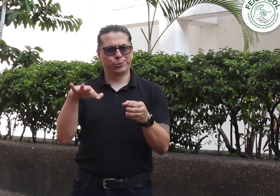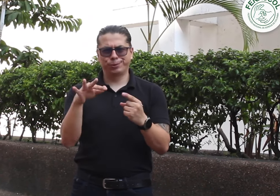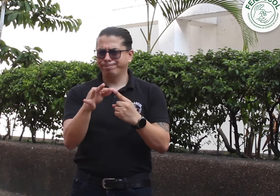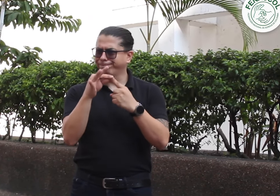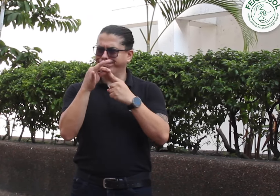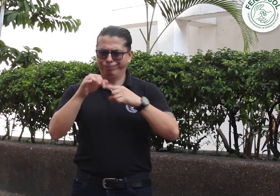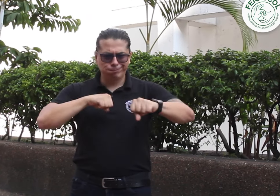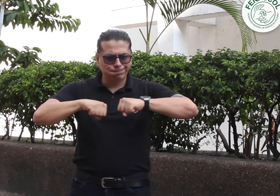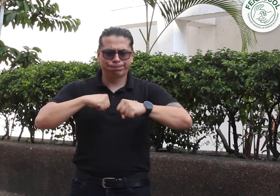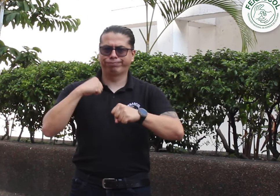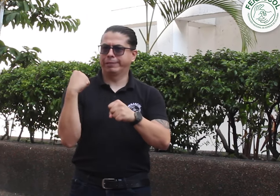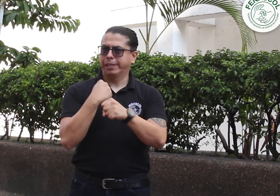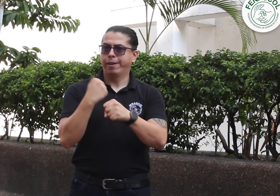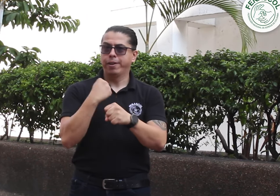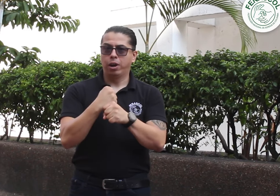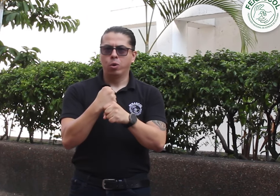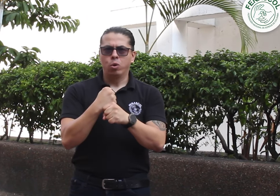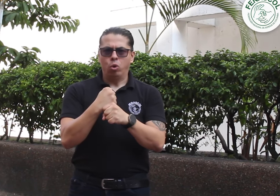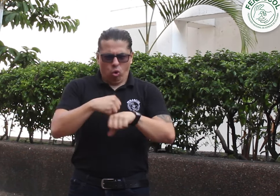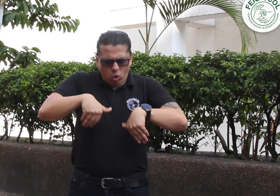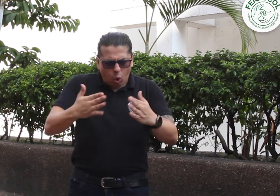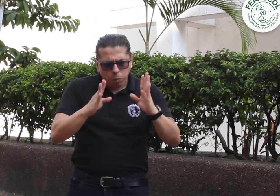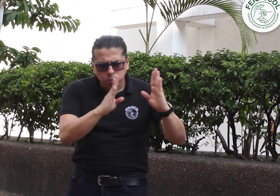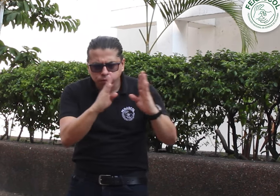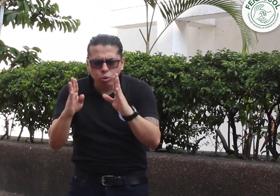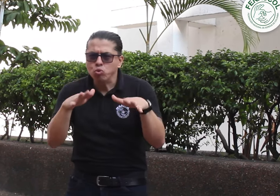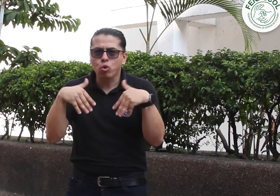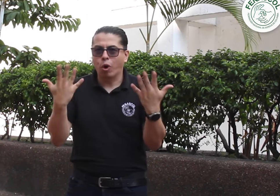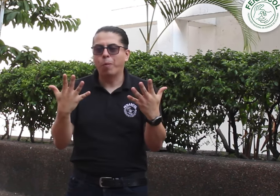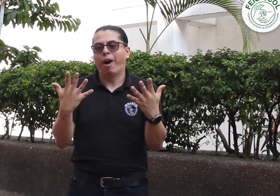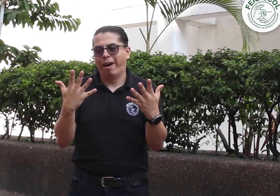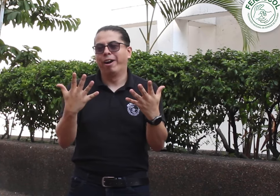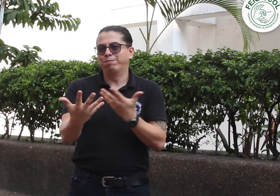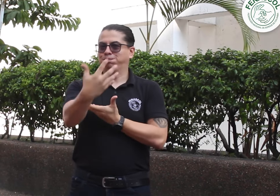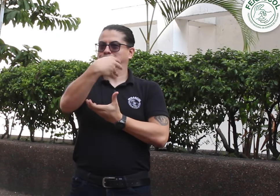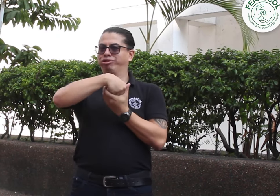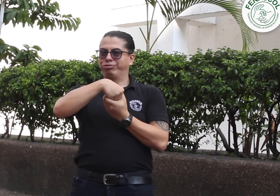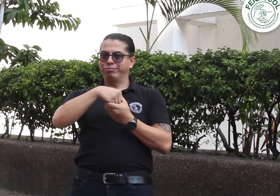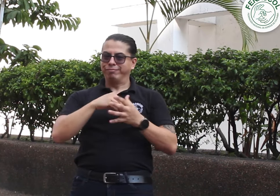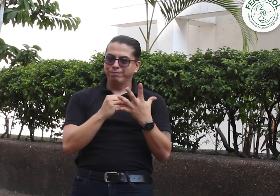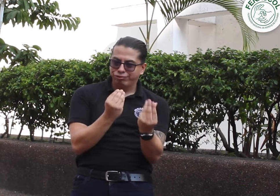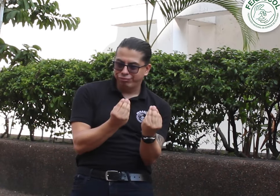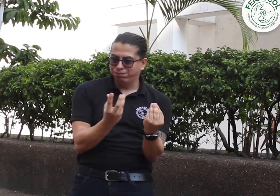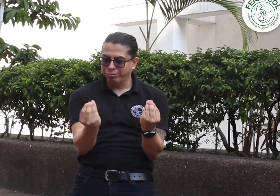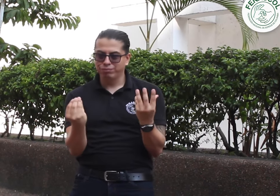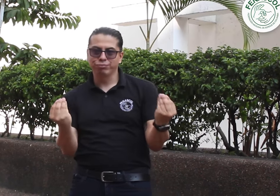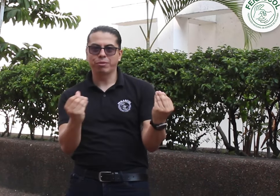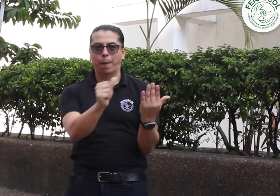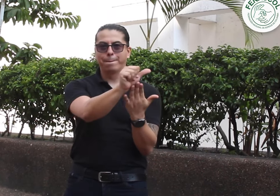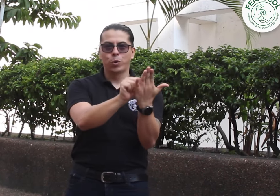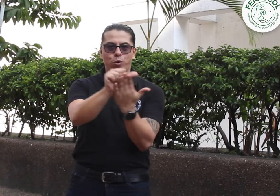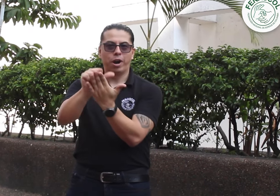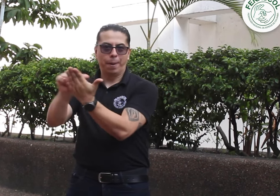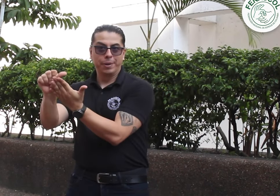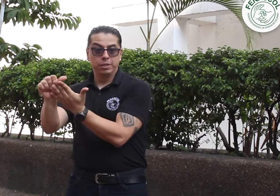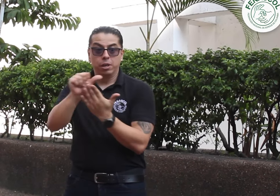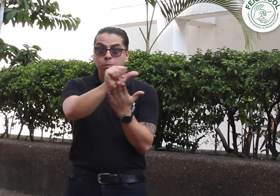creando diferentes programas para dar frente a las mismas. Dentro de la Subdirección de Programas tenemos adscritos los siguientes